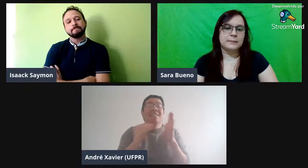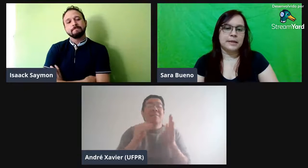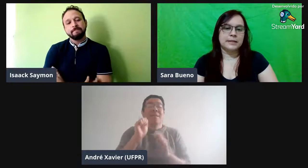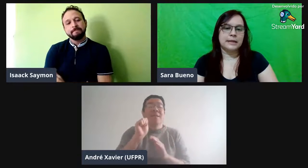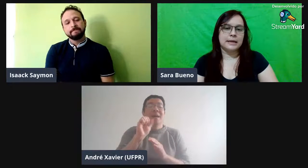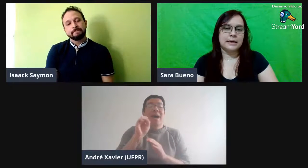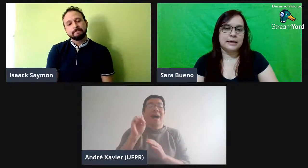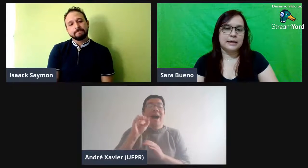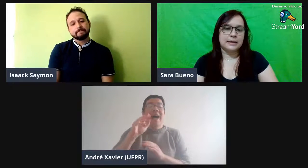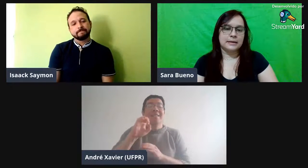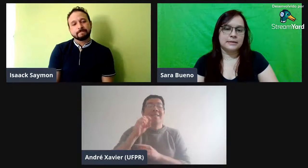também na...